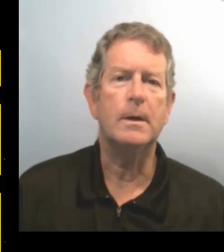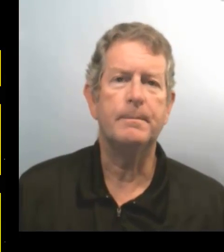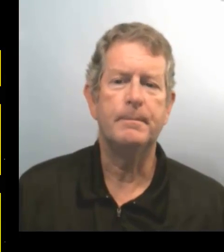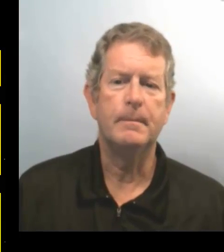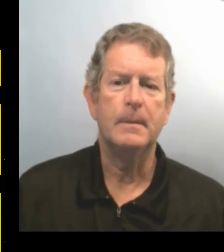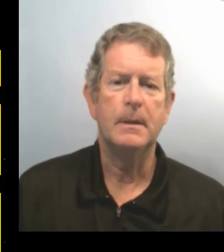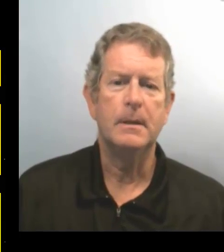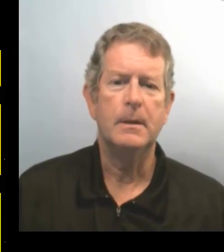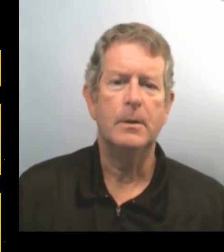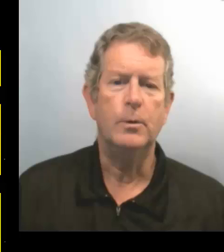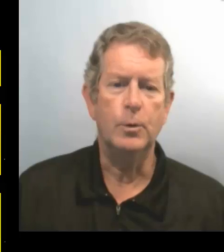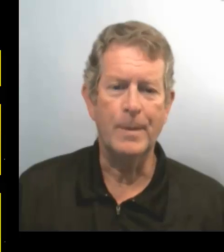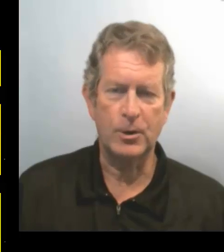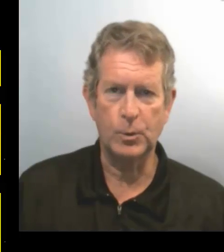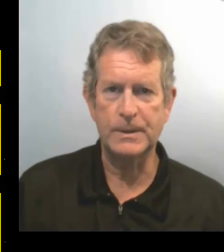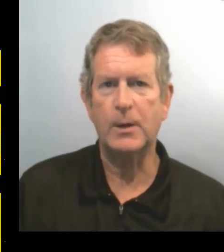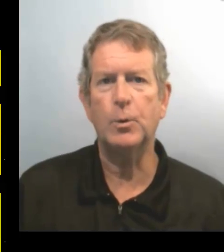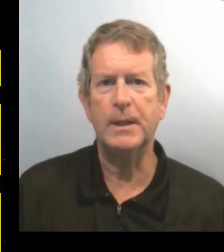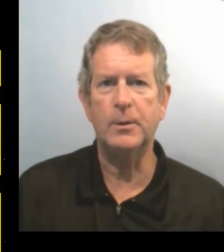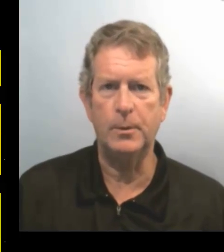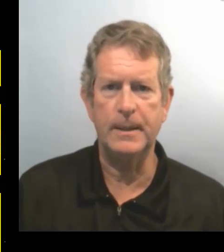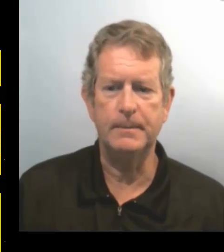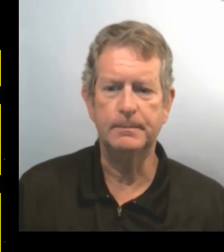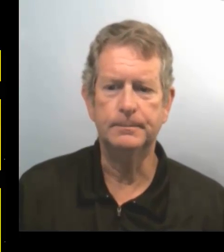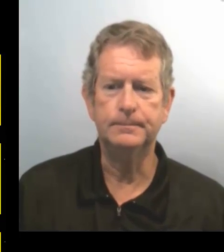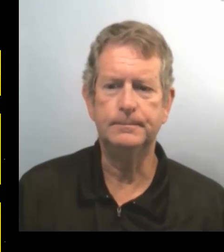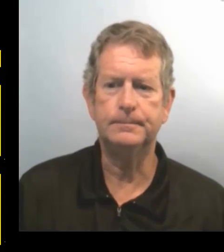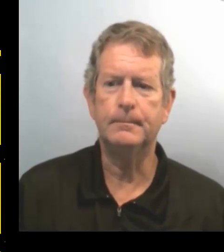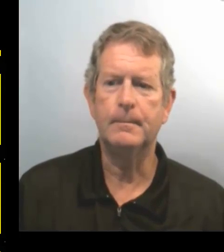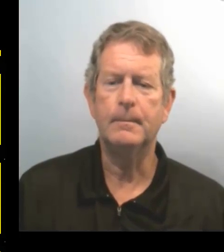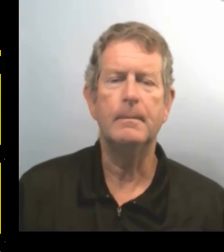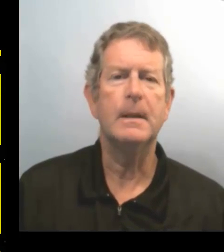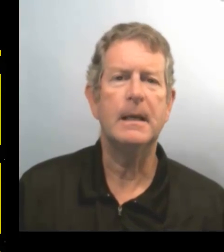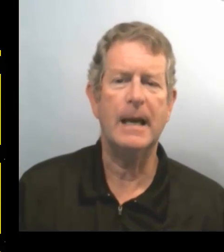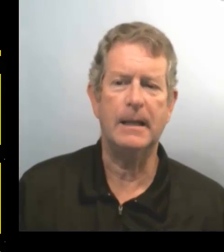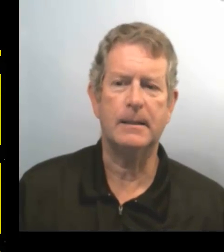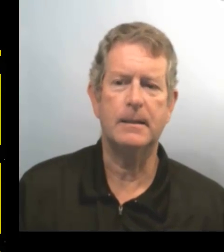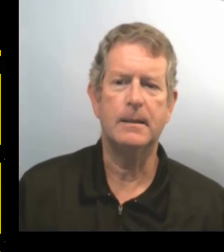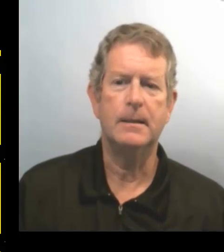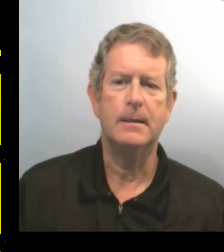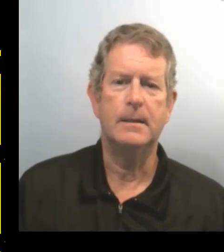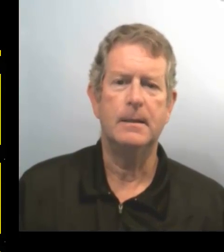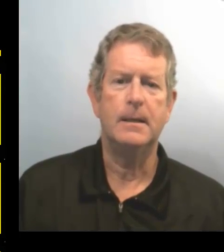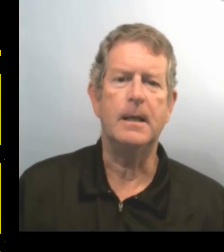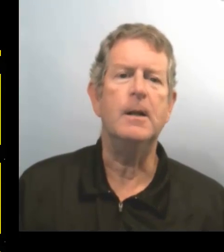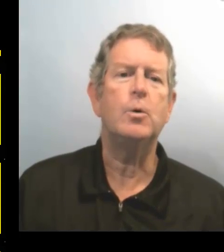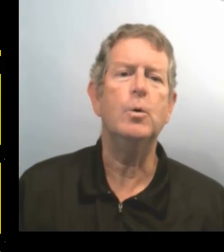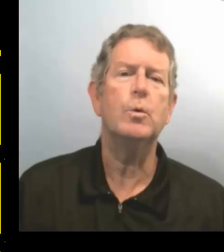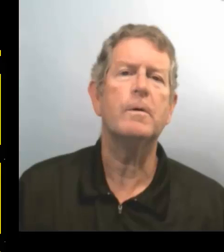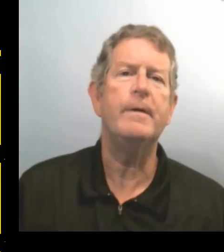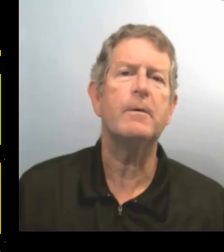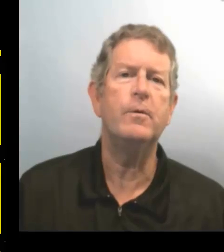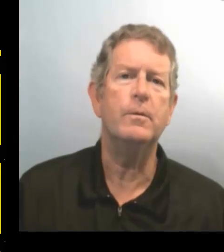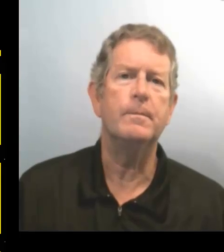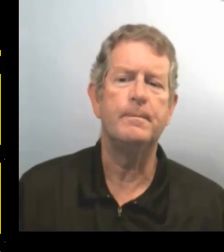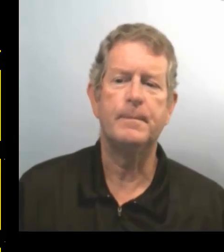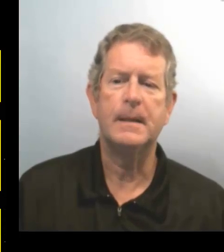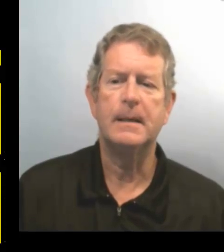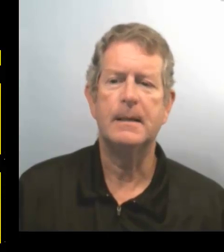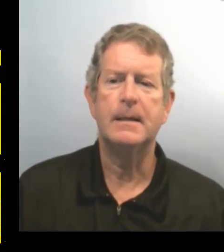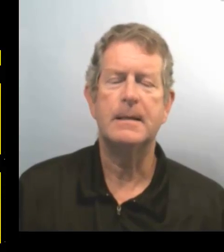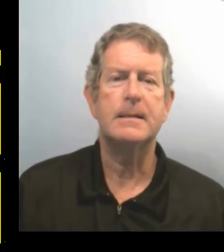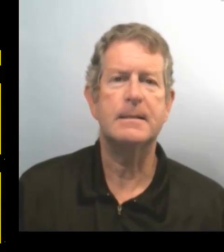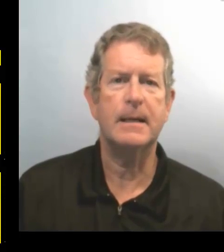3. Nous marchons à côté de lui. 4. Il court vers vous.